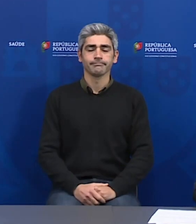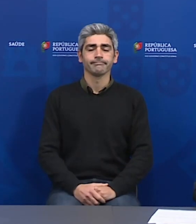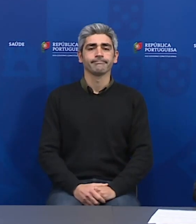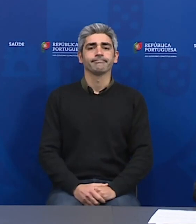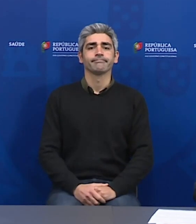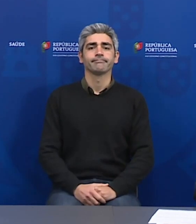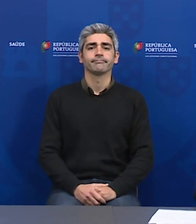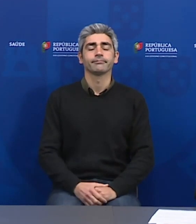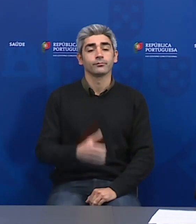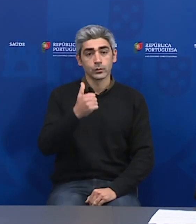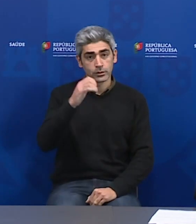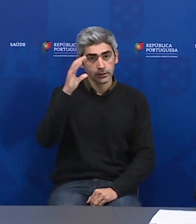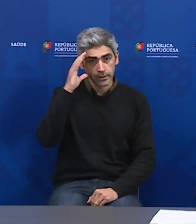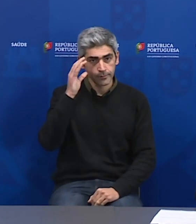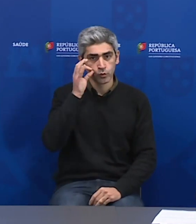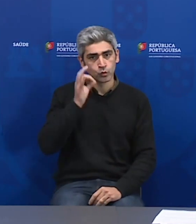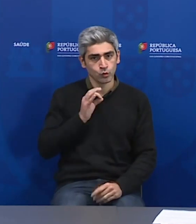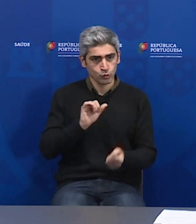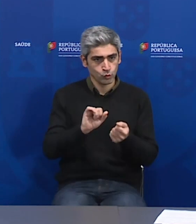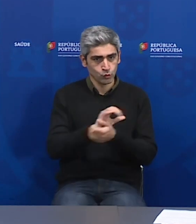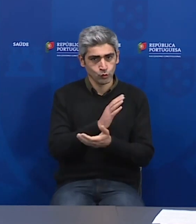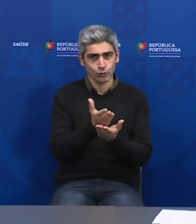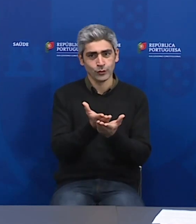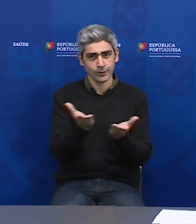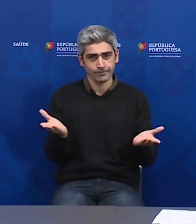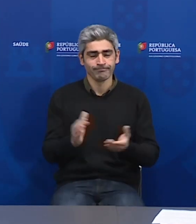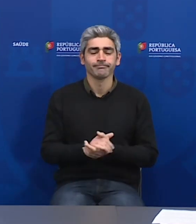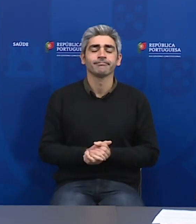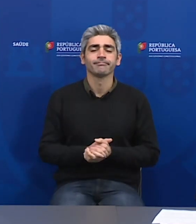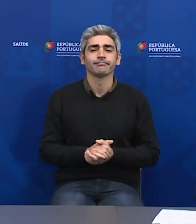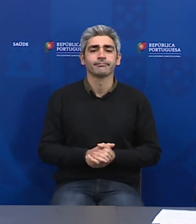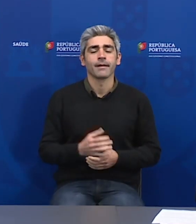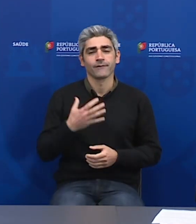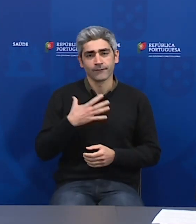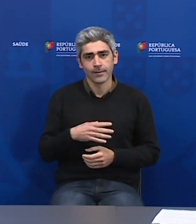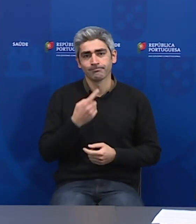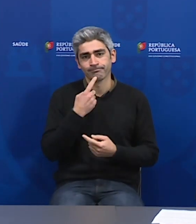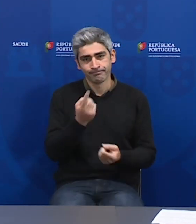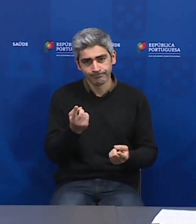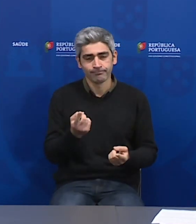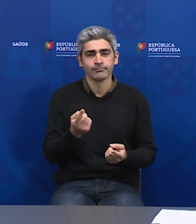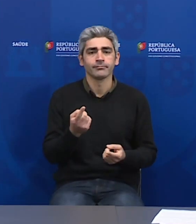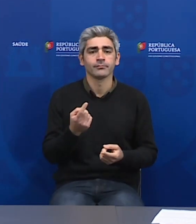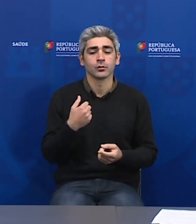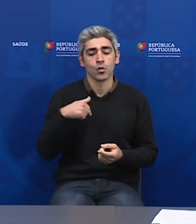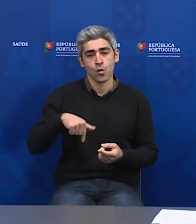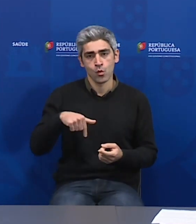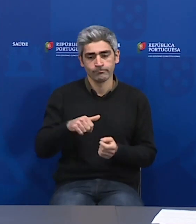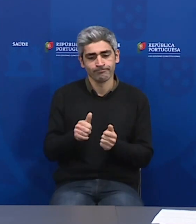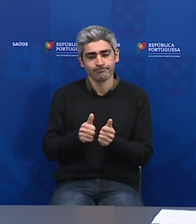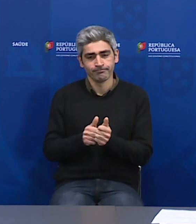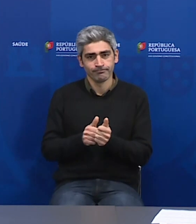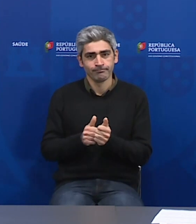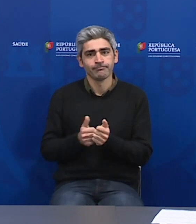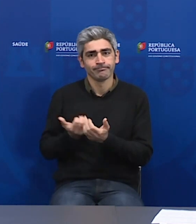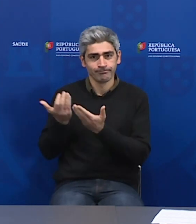Muito boa tarde, senhores jornalistas, permitam-me que comece por vos dizer que estou hoje acompanhado